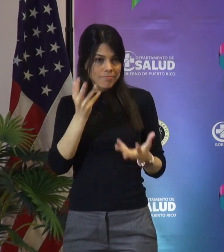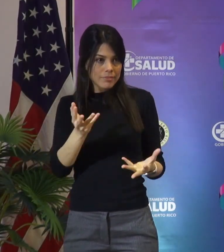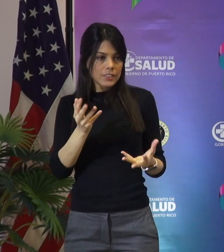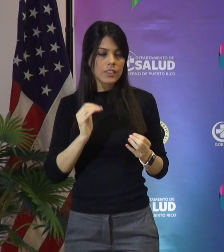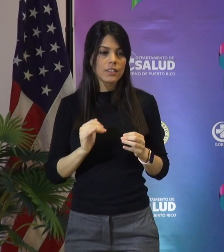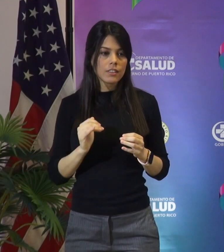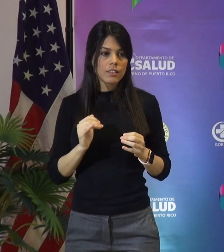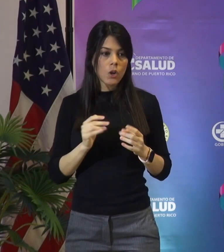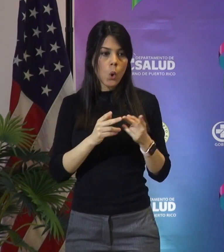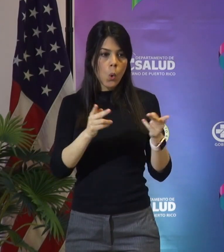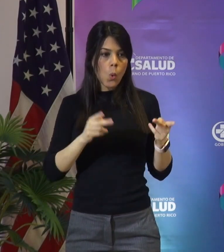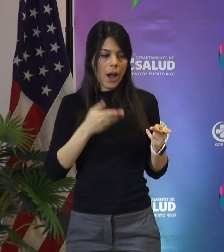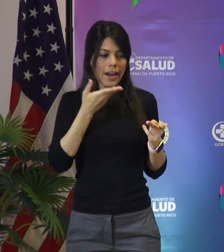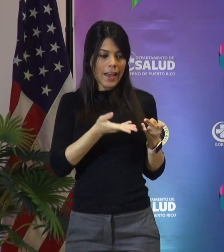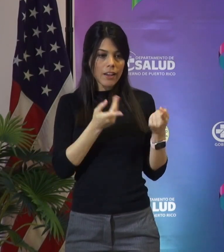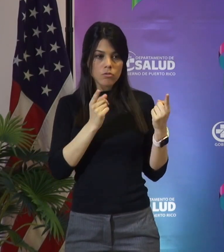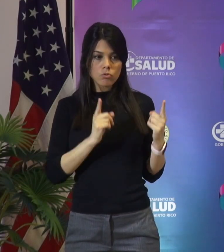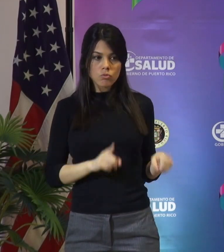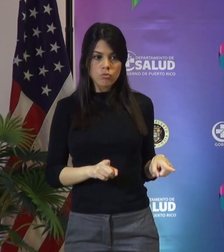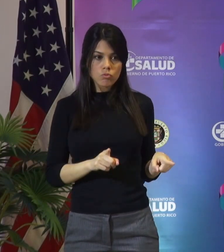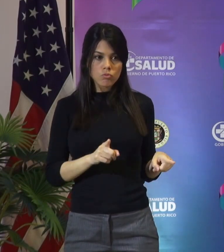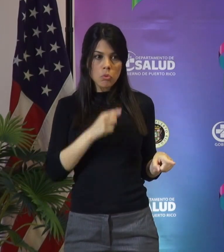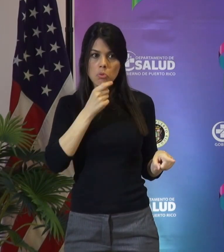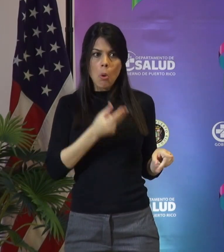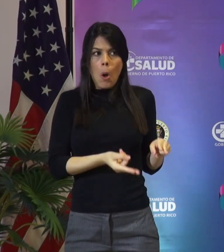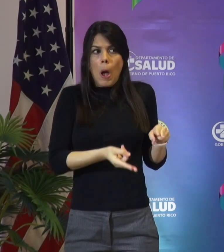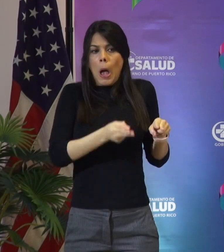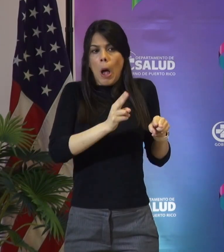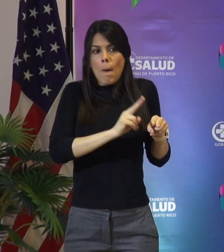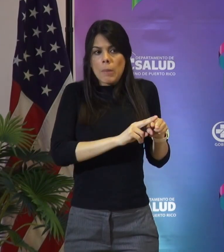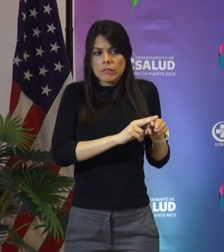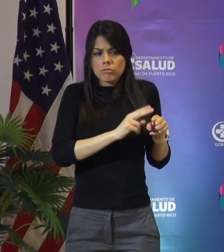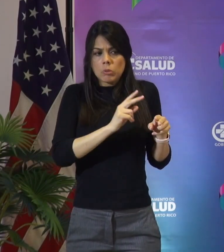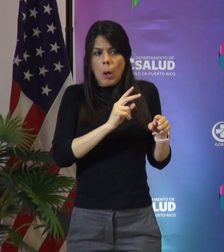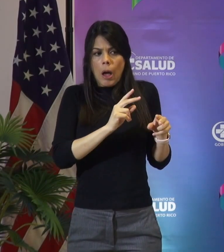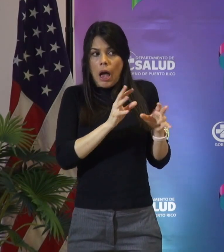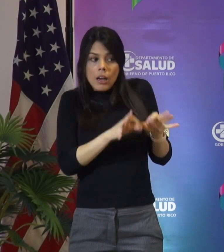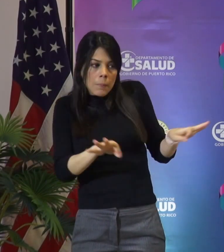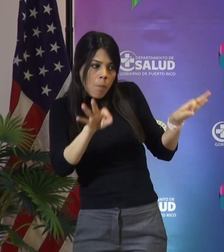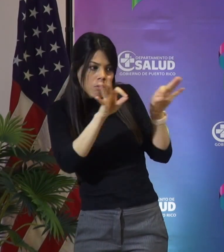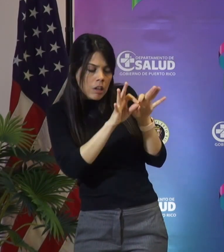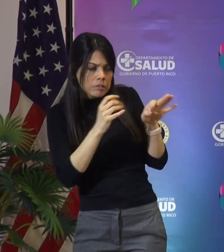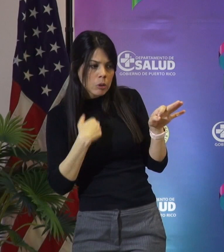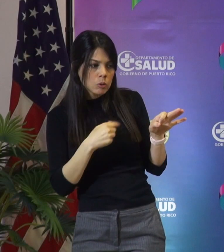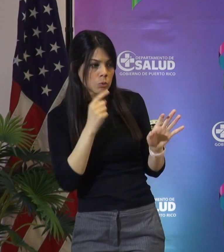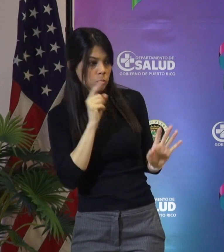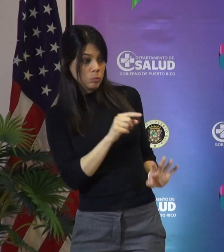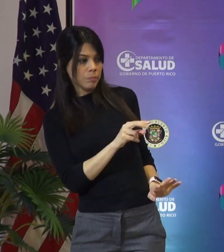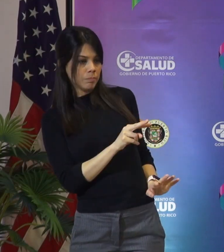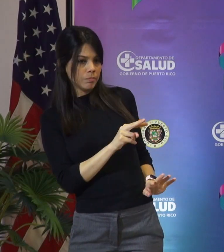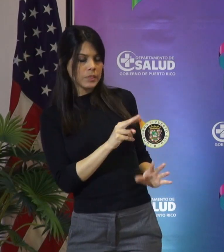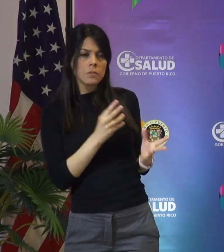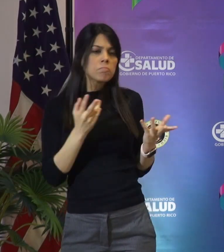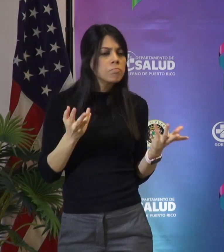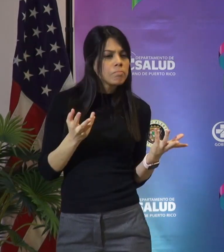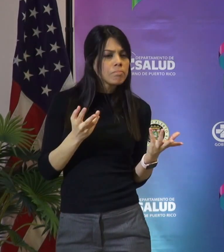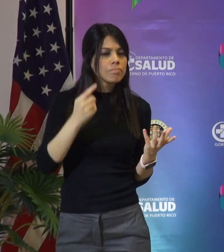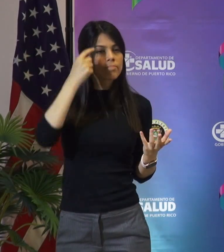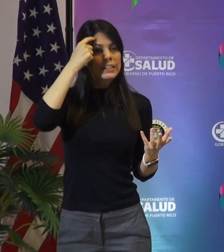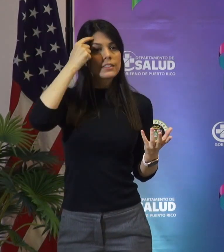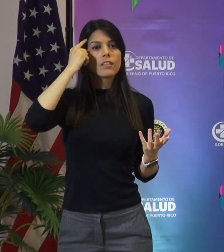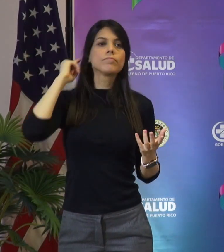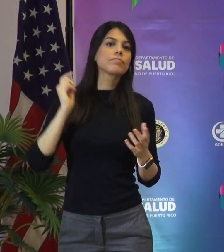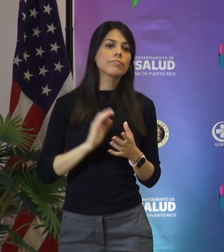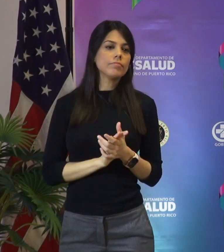lugares donde han ocurrido no ha habido un aumento significativo que nos llame la atención como Departamento para pensar